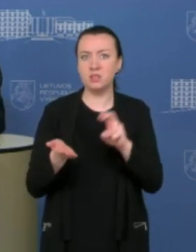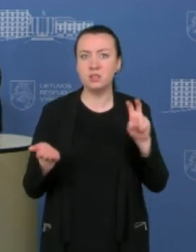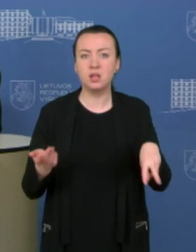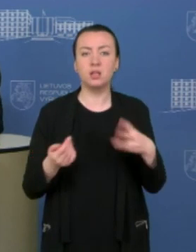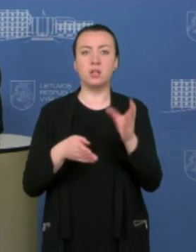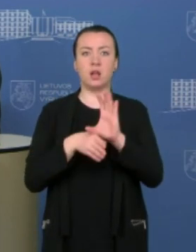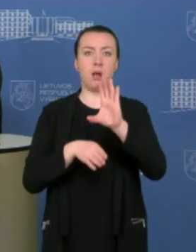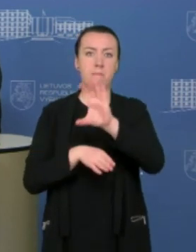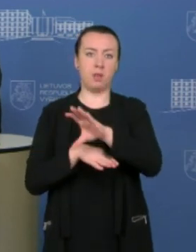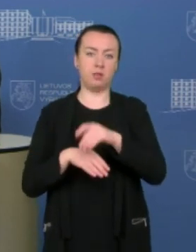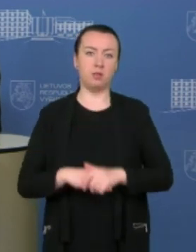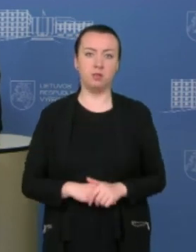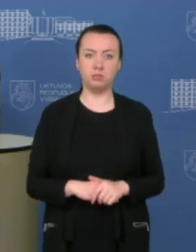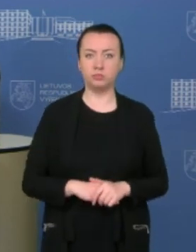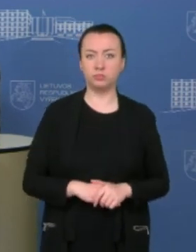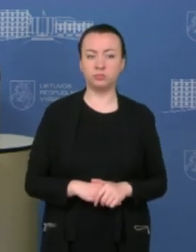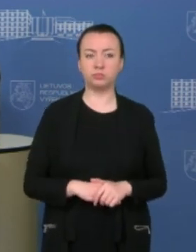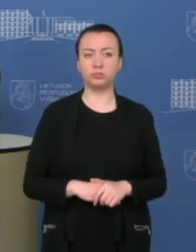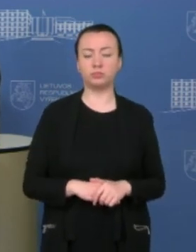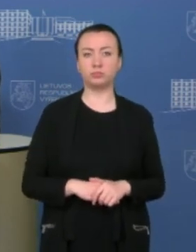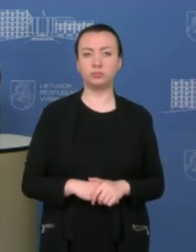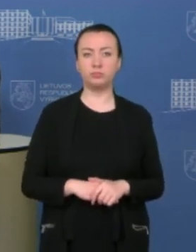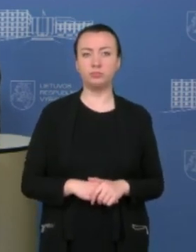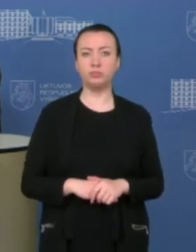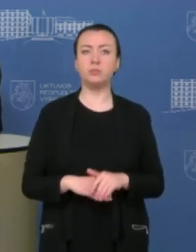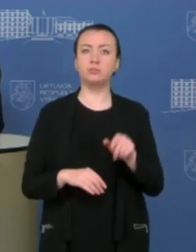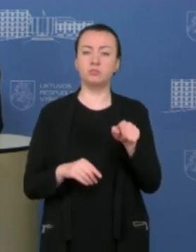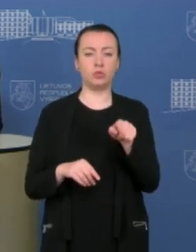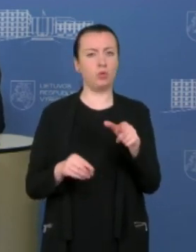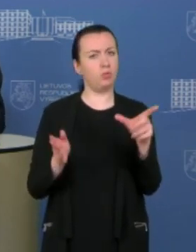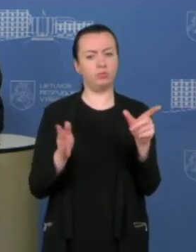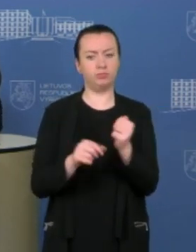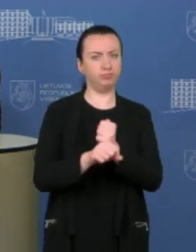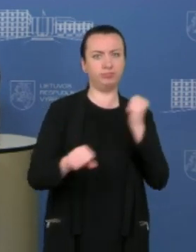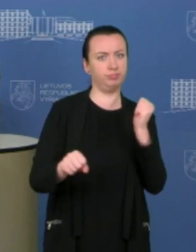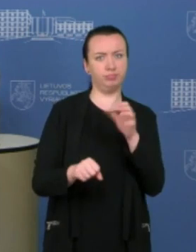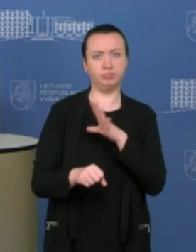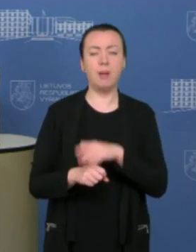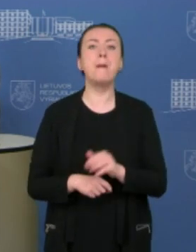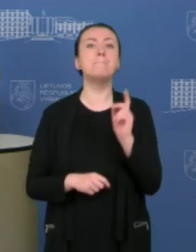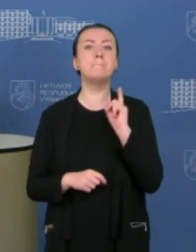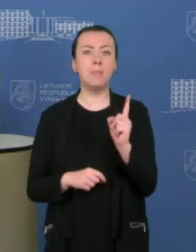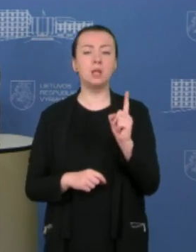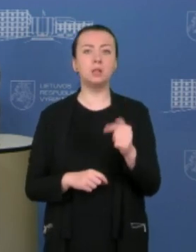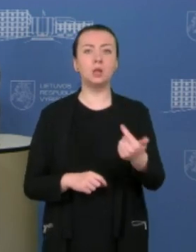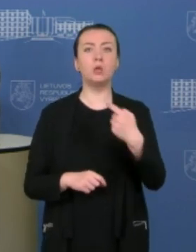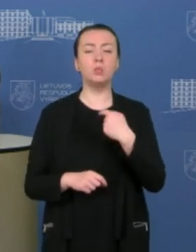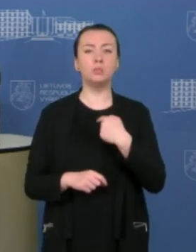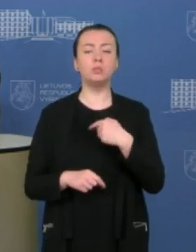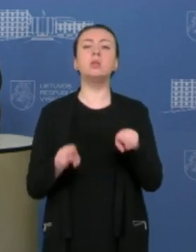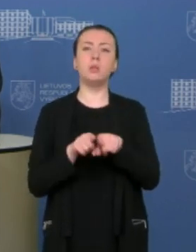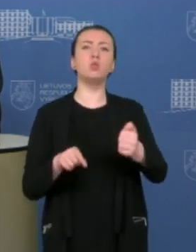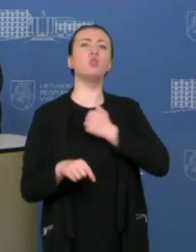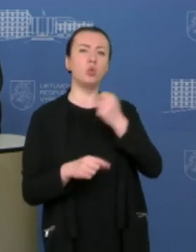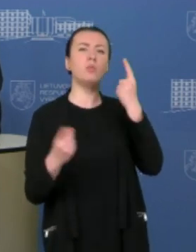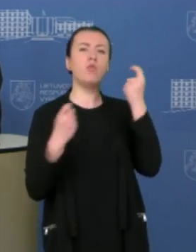vakcinavimą saugiu ir kokybišku. Šito mes leisti negalime, tačiau mums yra žinoma, kad